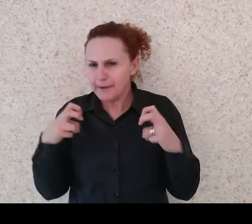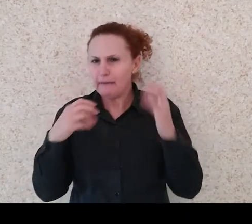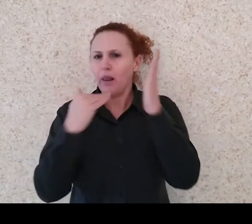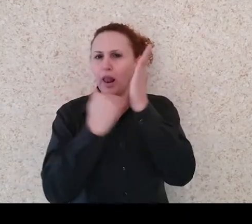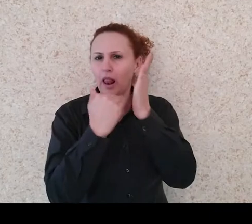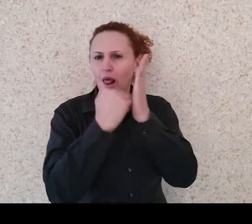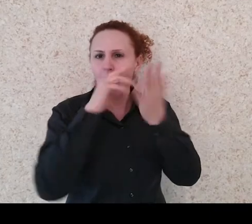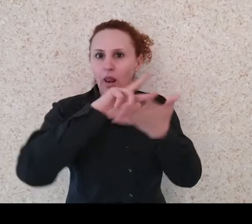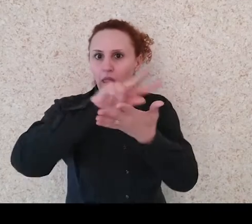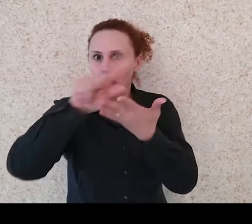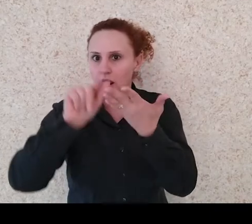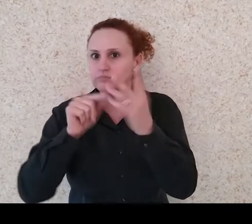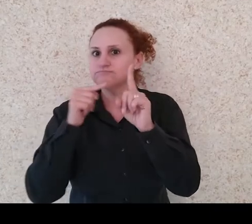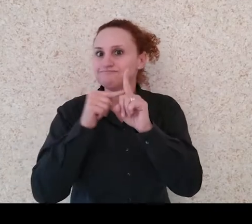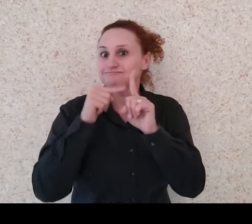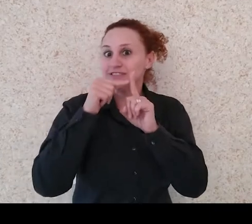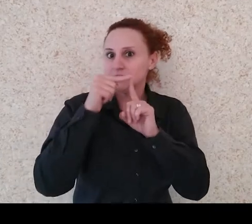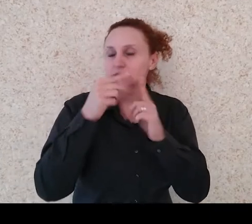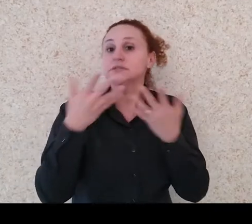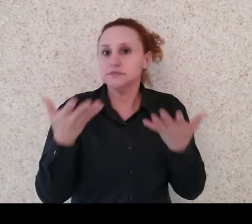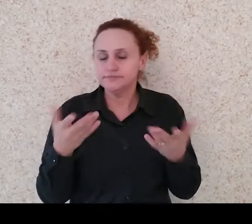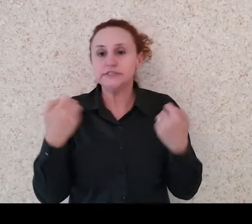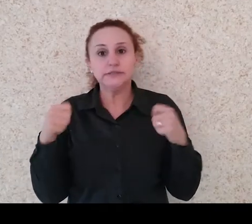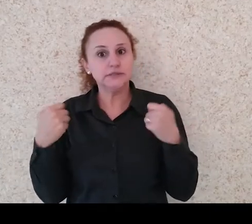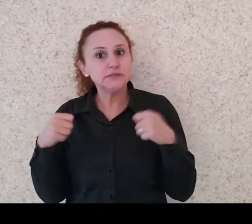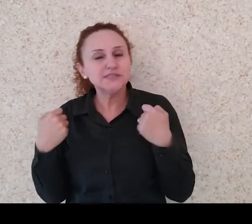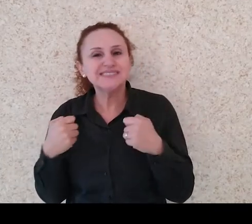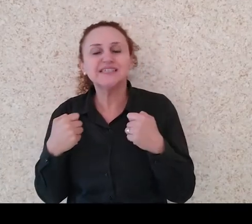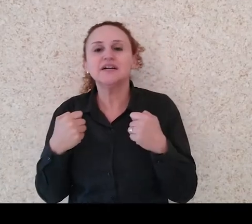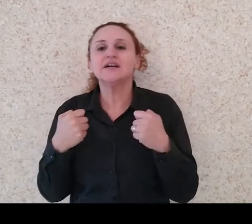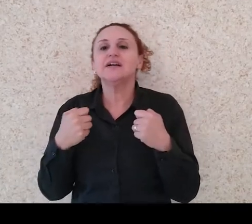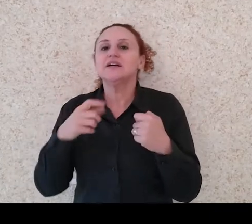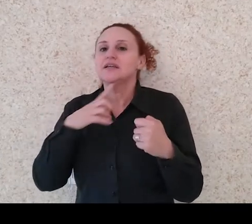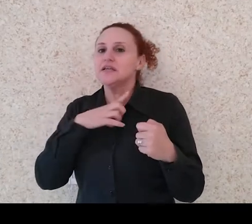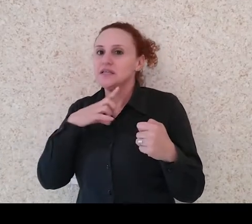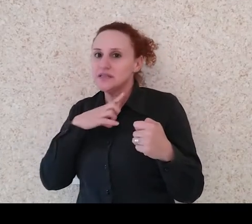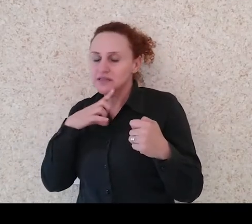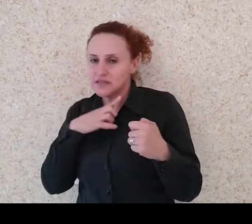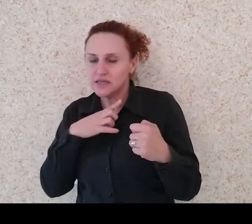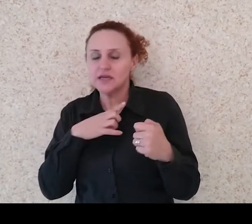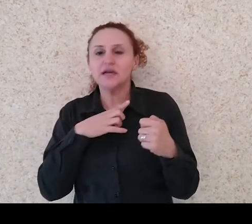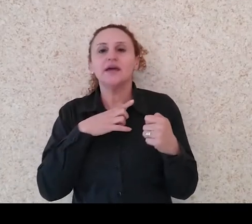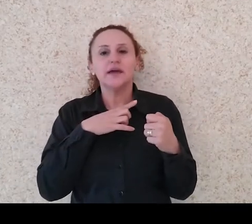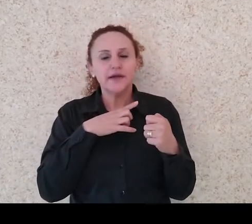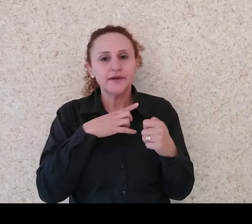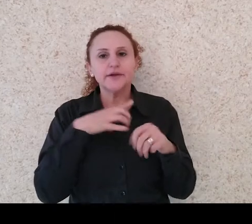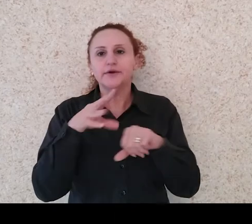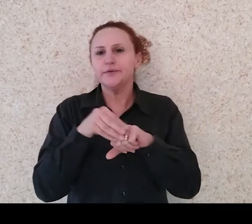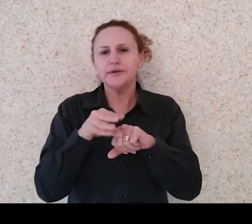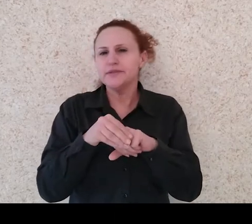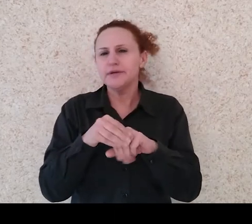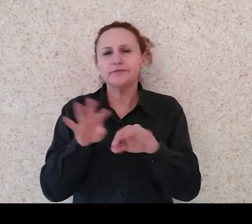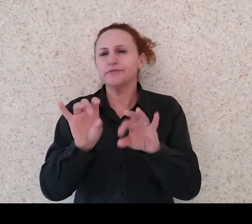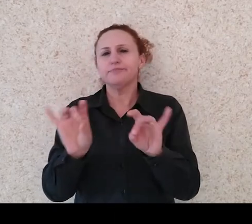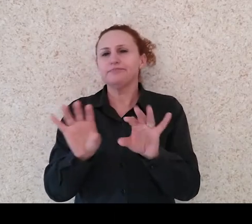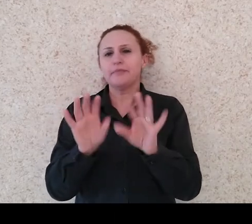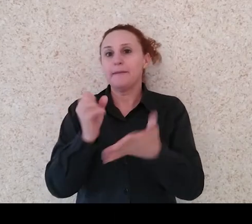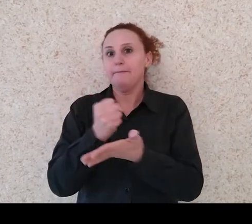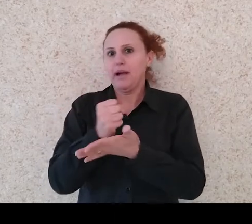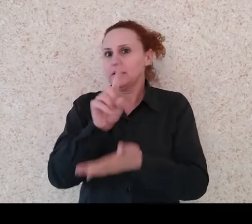é importante que a pessoa tenha um conhecimento, digamos que, não tão simples assim. Digamos assim, a pessoa vai fazer um